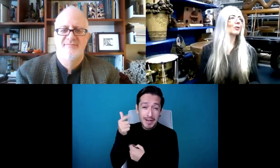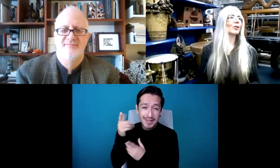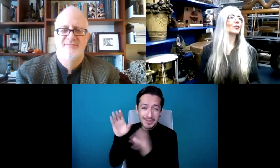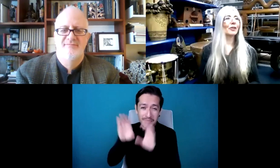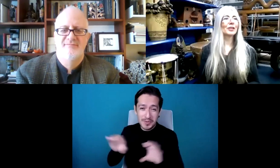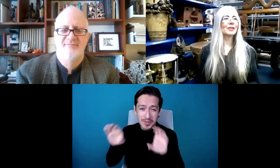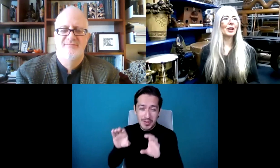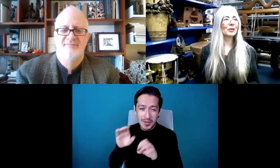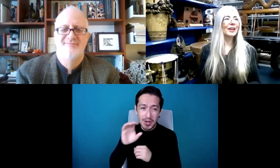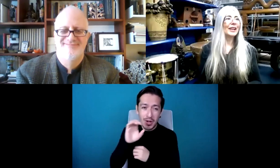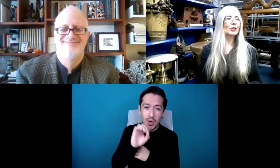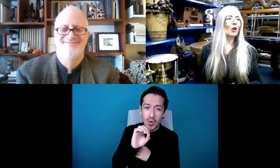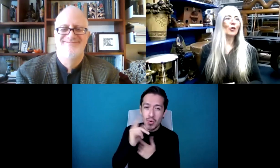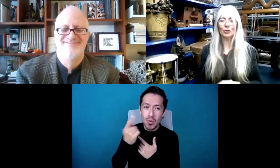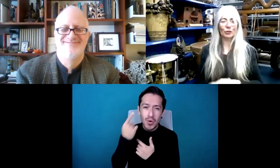del helio, de la penicilina.